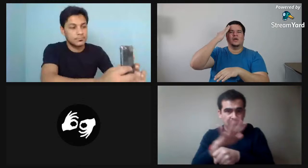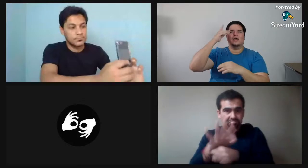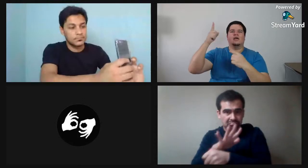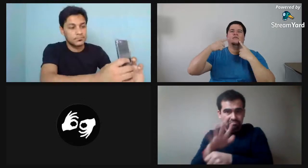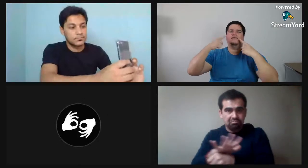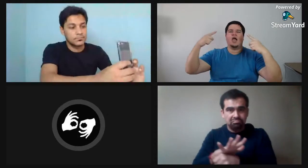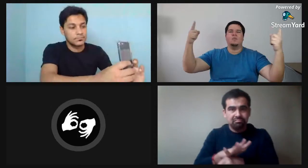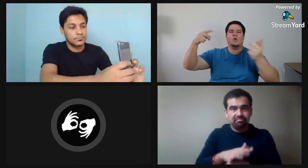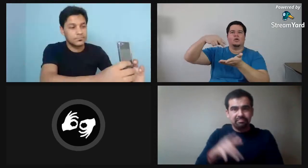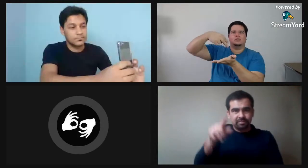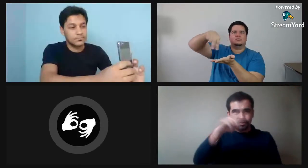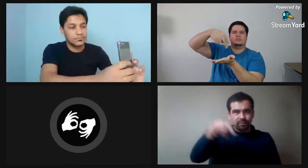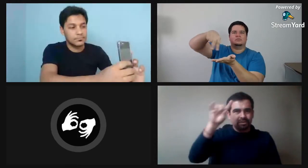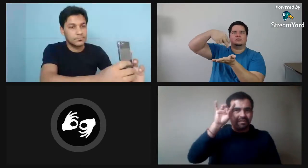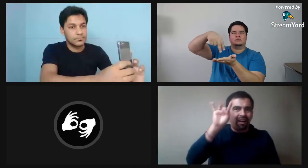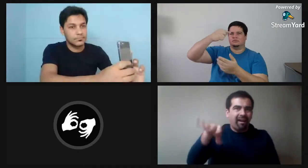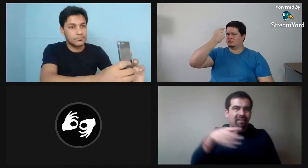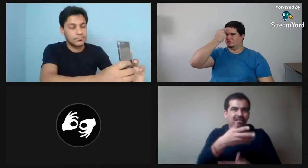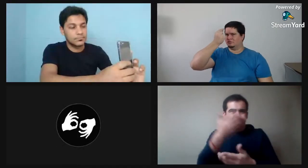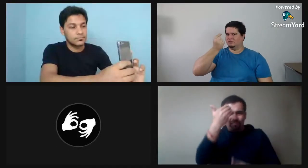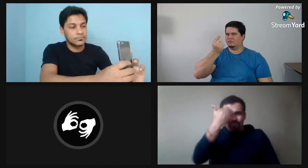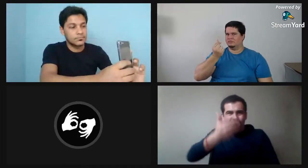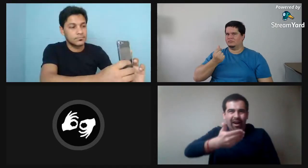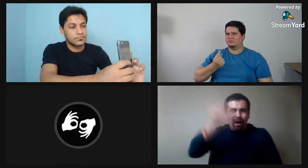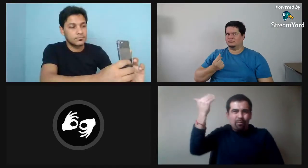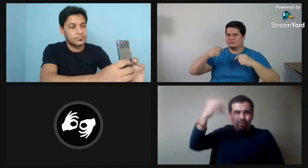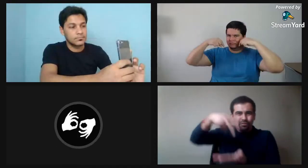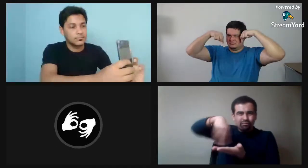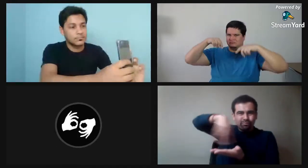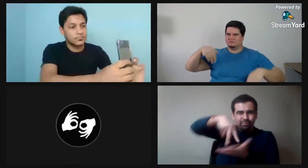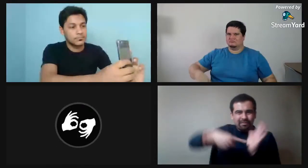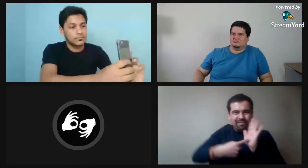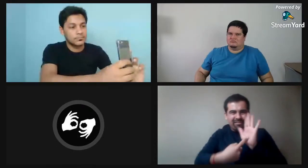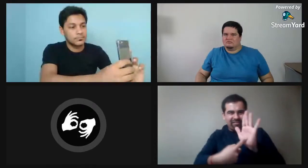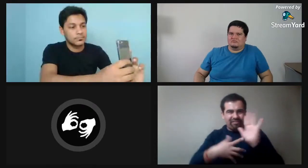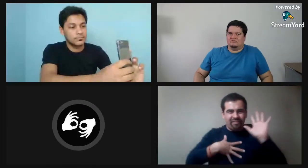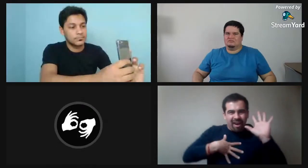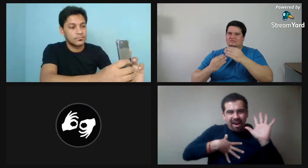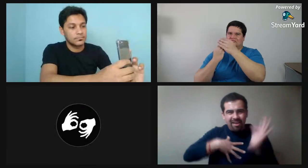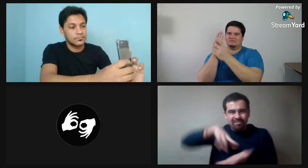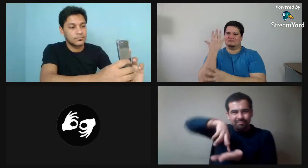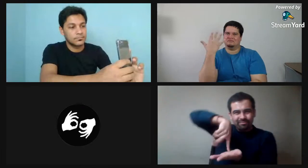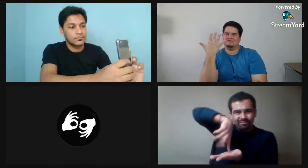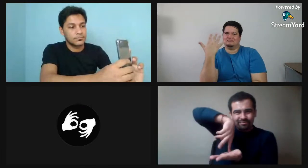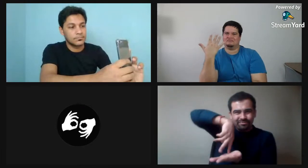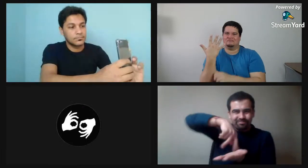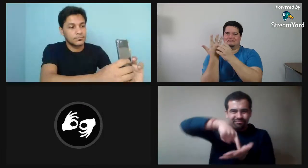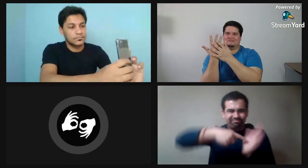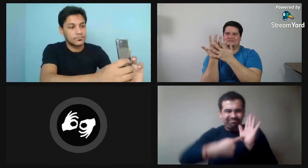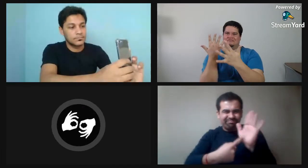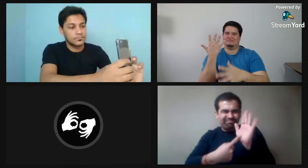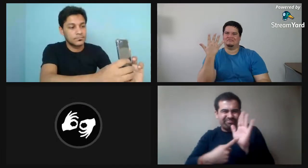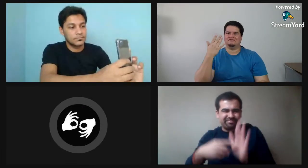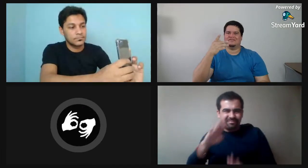yo ya empezaba y se empezó a hacer mis primeras dramatizaciones, yo bailaba